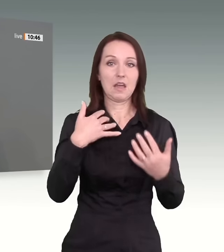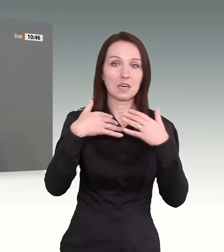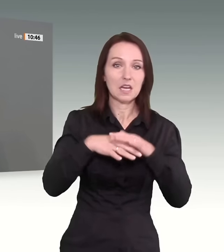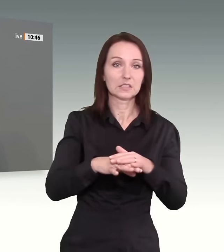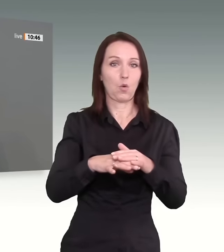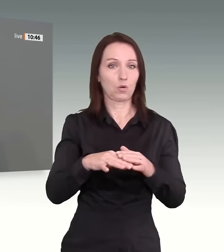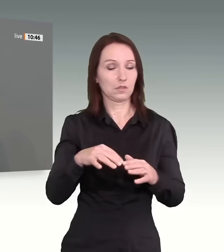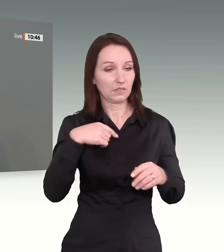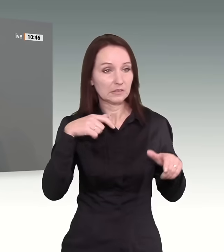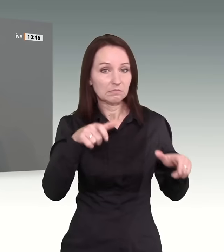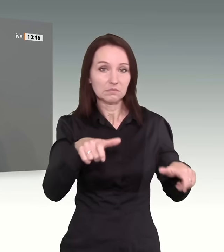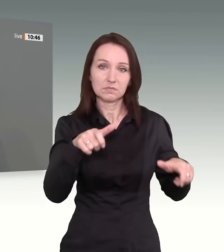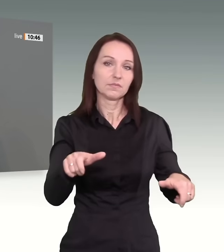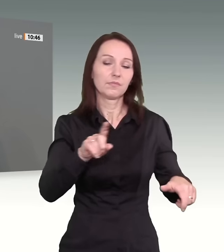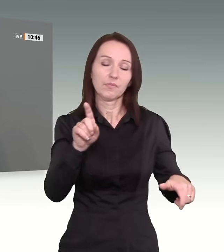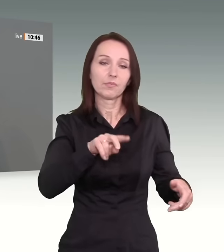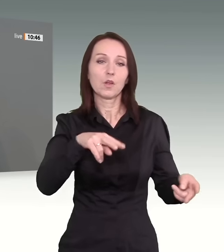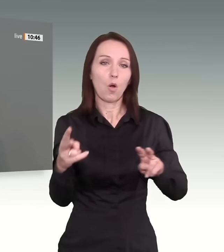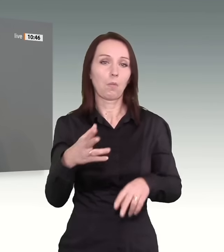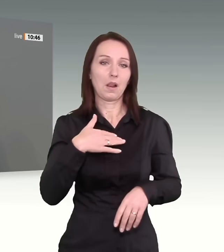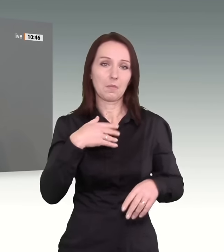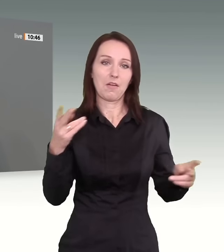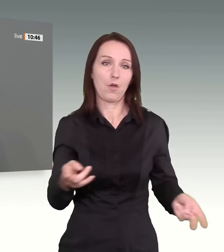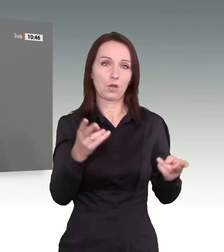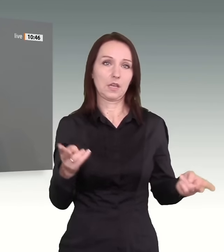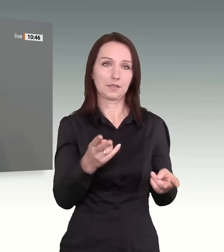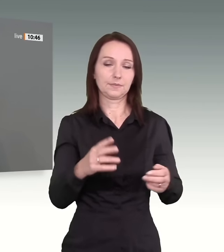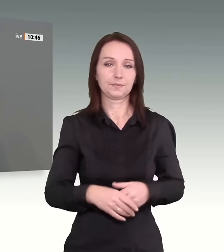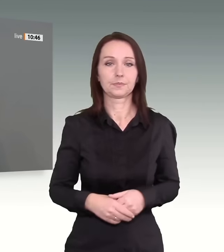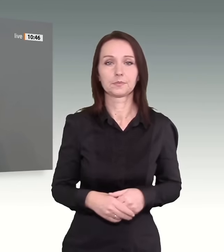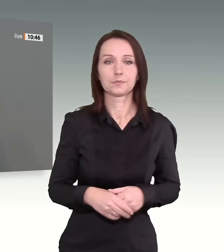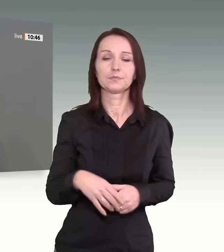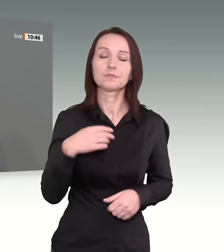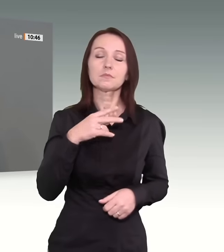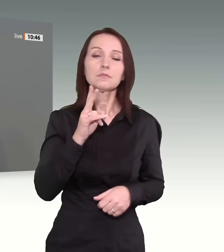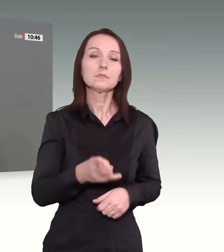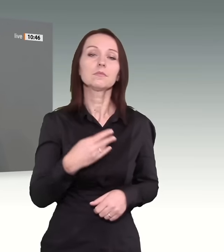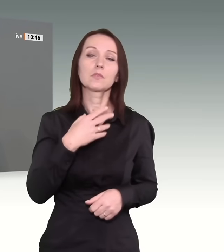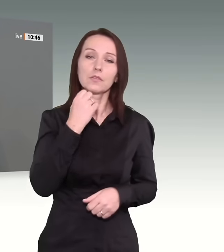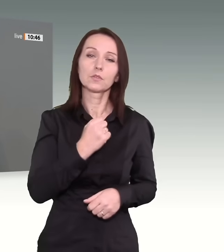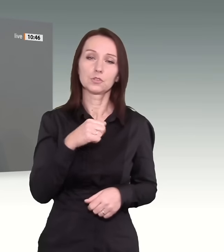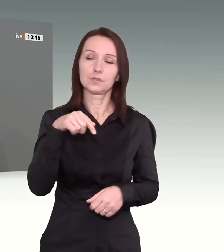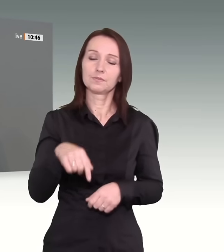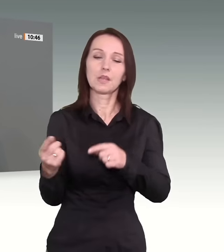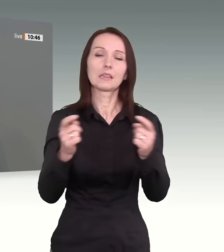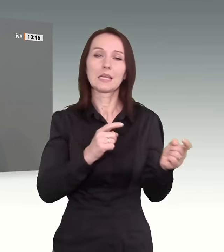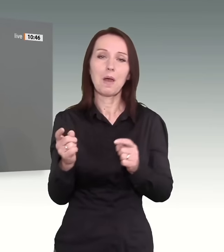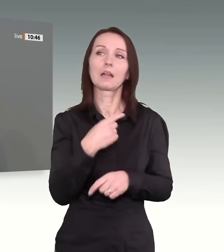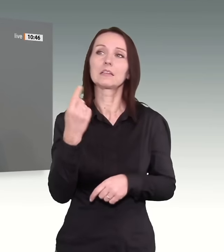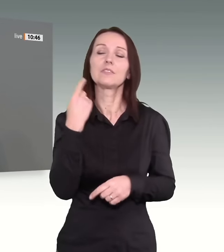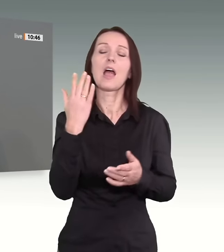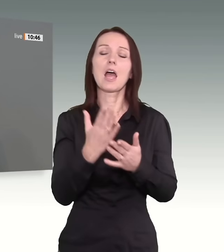behindern, anstatt sie zu befördern. Und ich wünsche mir wirklich, dass wir endlich in dieser Debatte